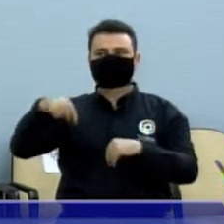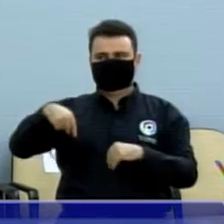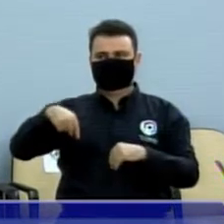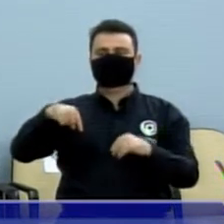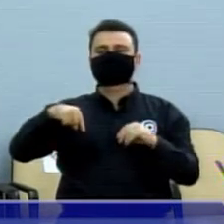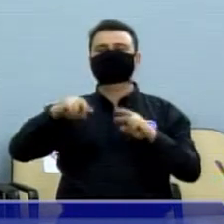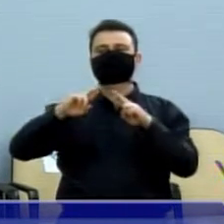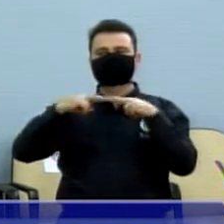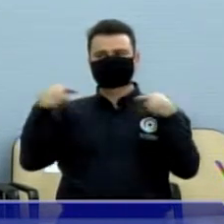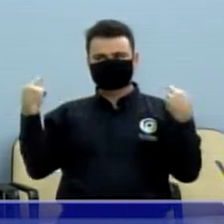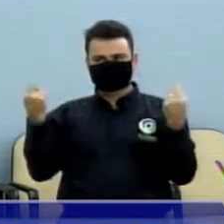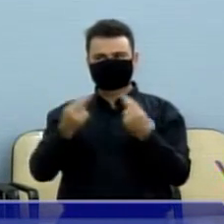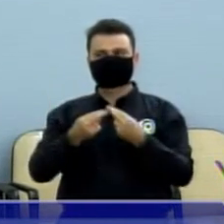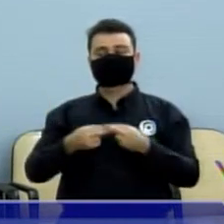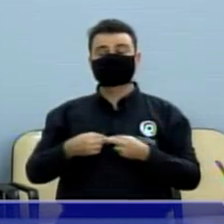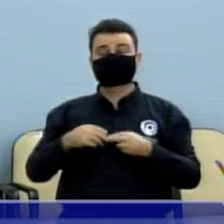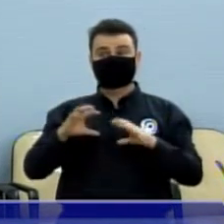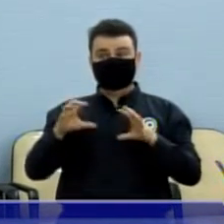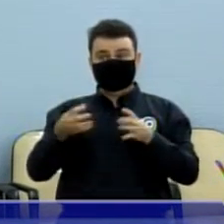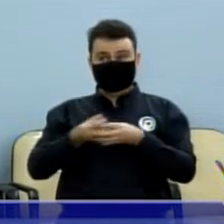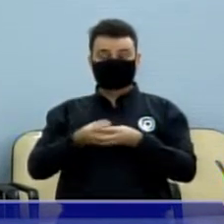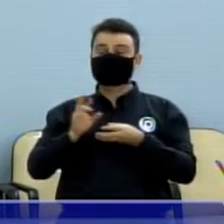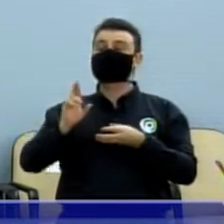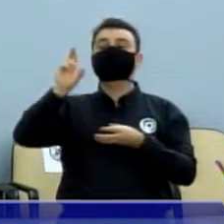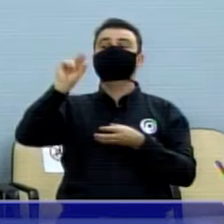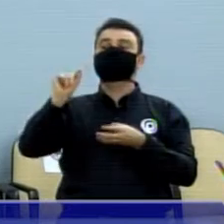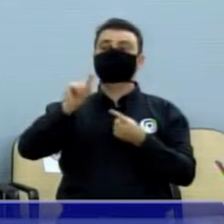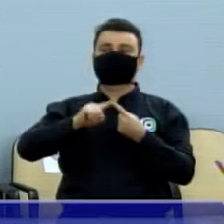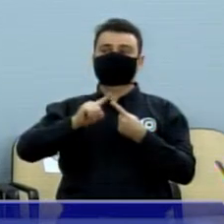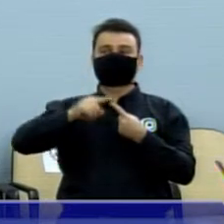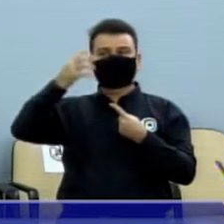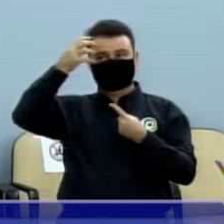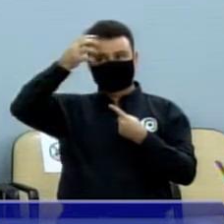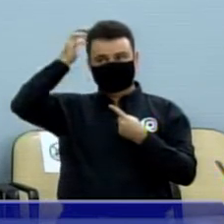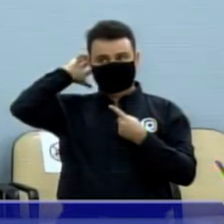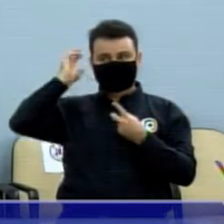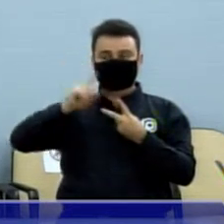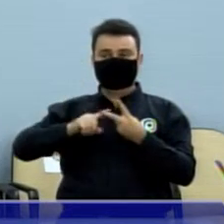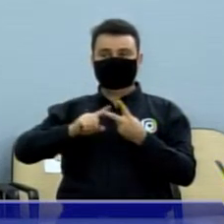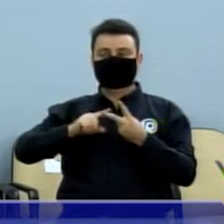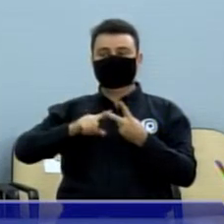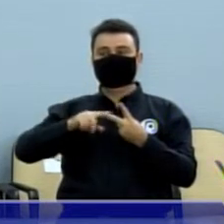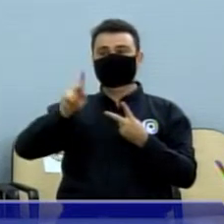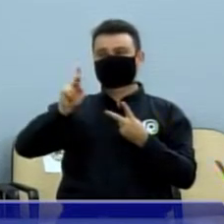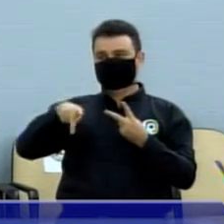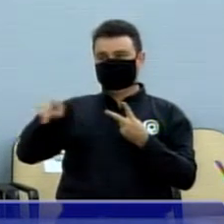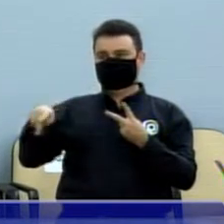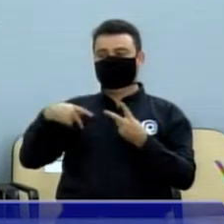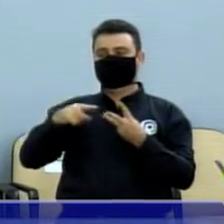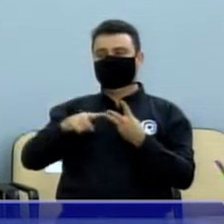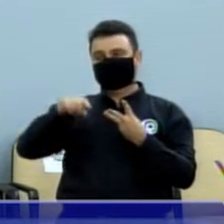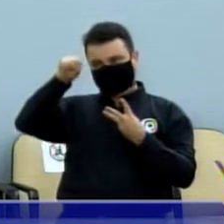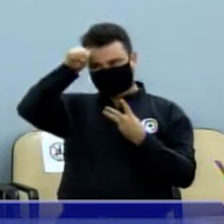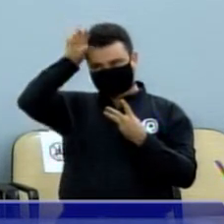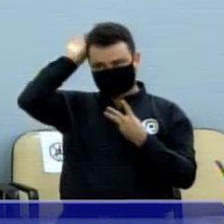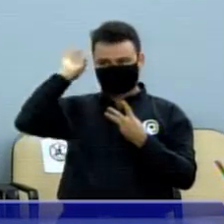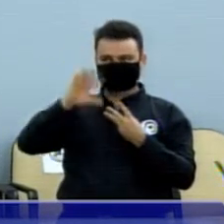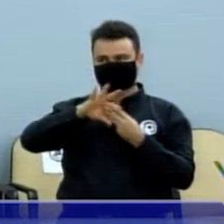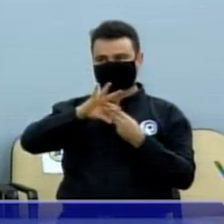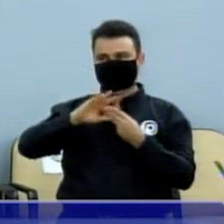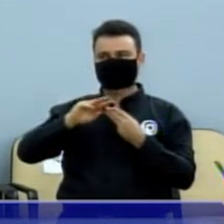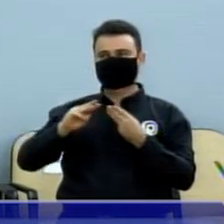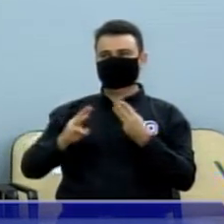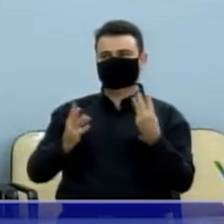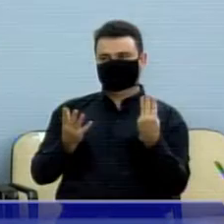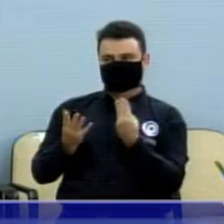É membro da comissão titular o vereador Odélio Chaves, o vereador Renato e eu também sou titular.